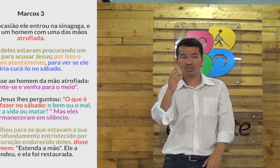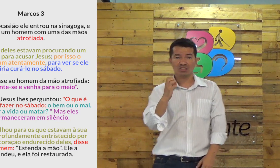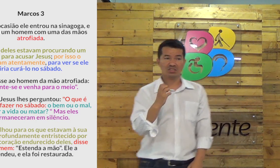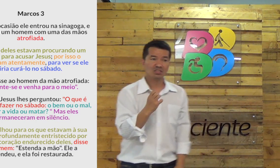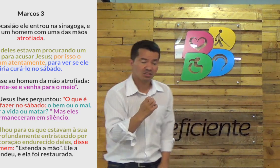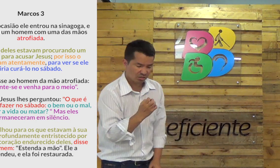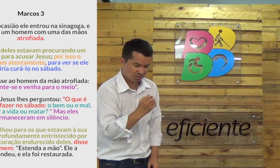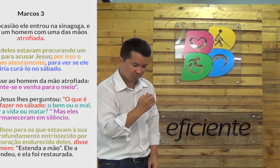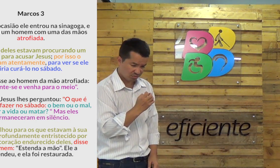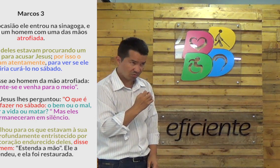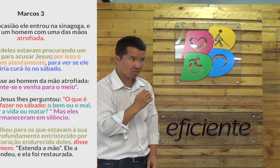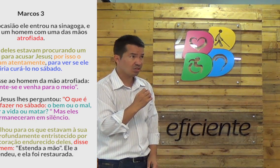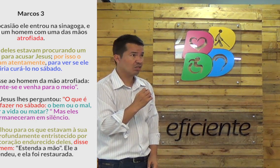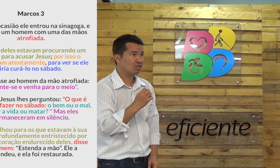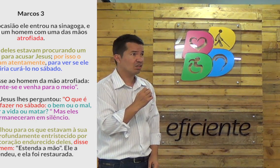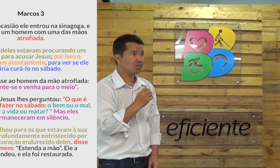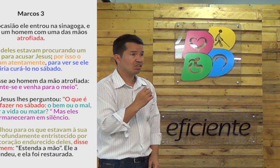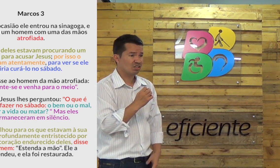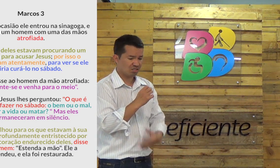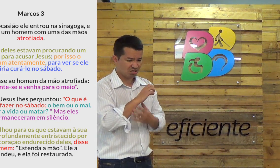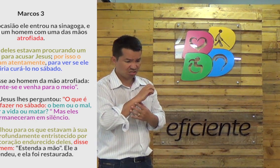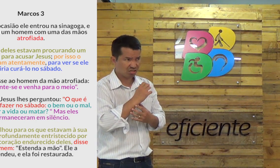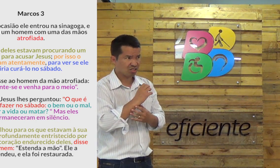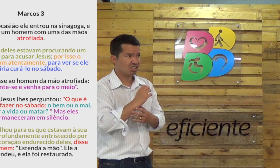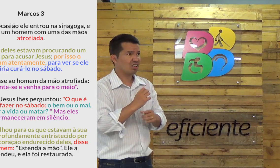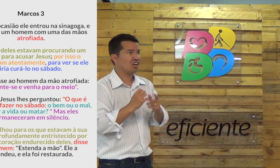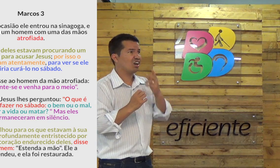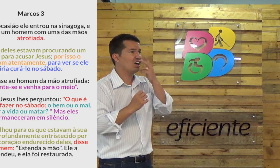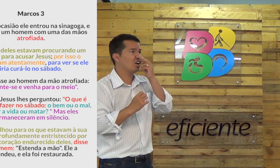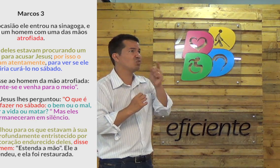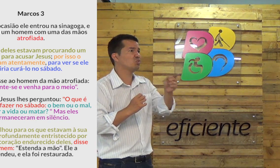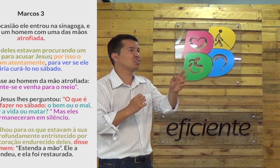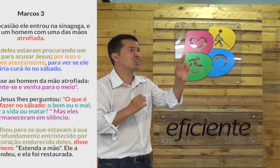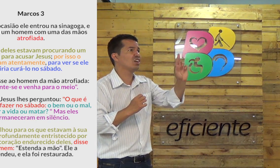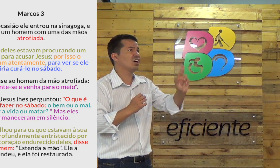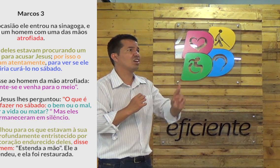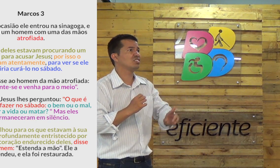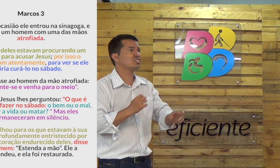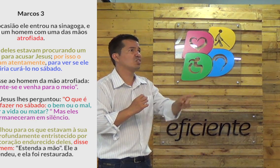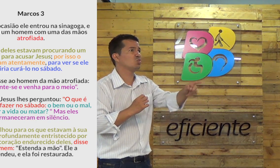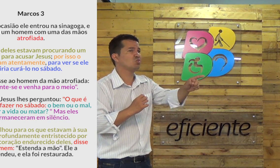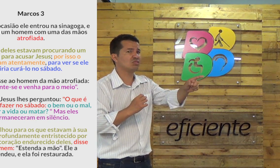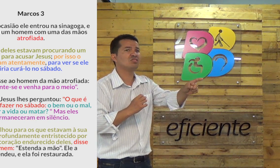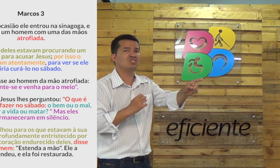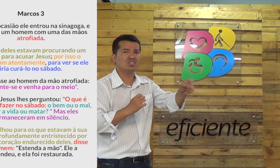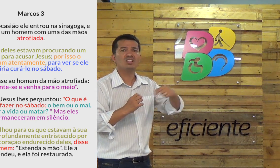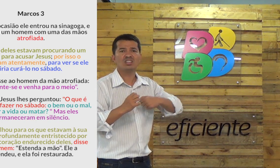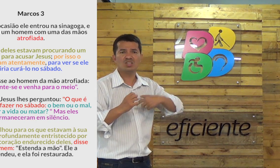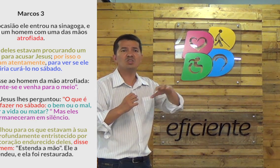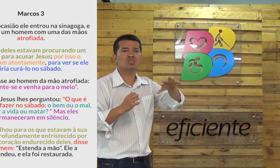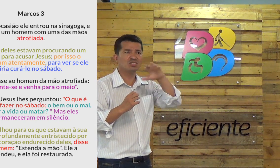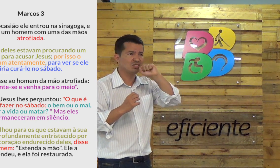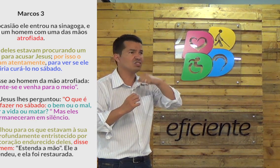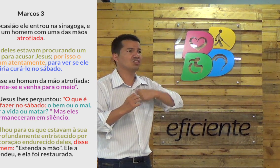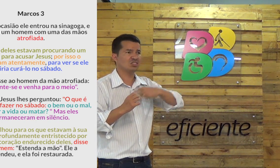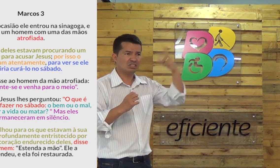esse homem com a mão atrofiada talvez tivesse recebido tudo aquilo daquelas pessoas e tivesse dado razão para as pessoas.